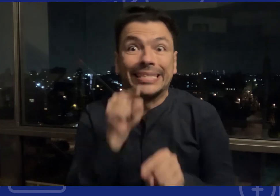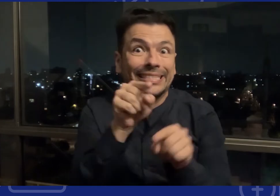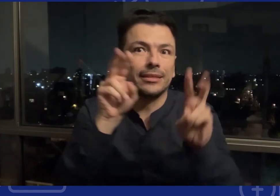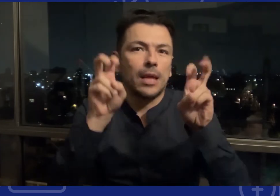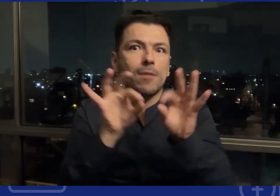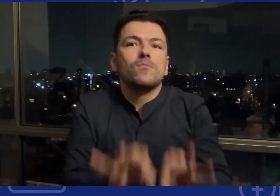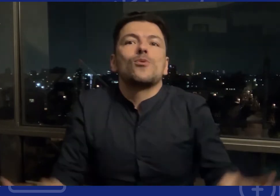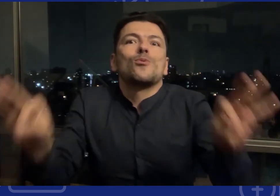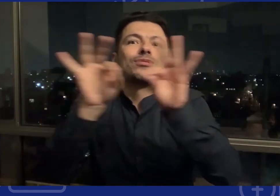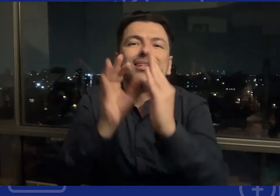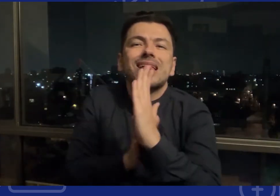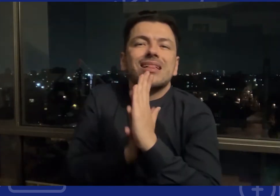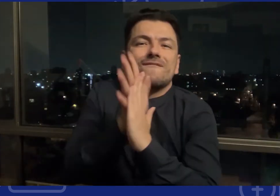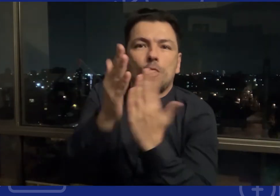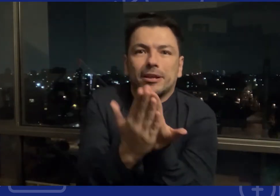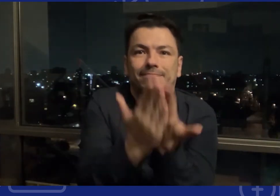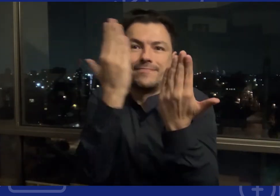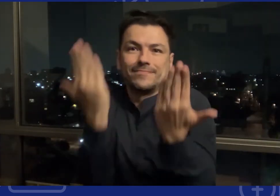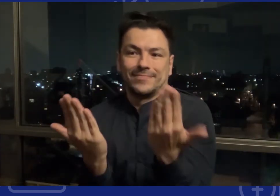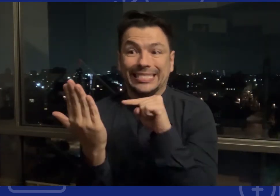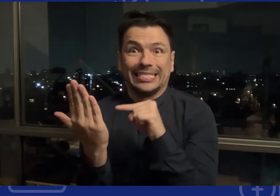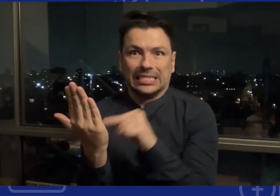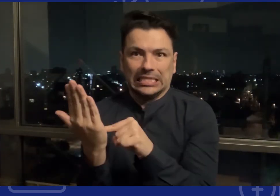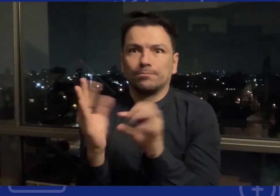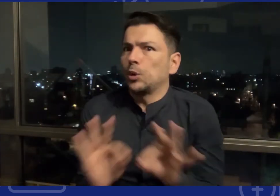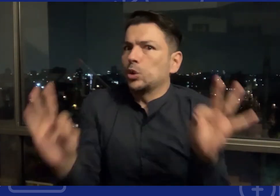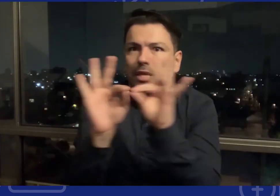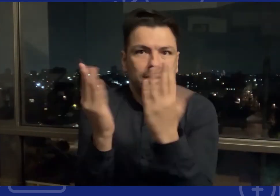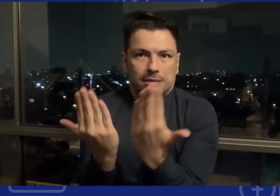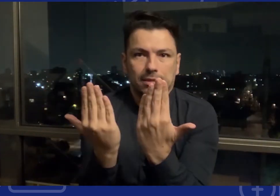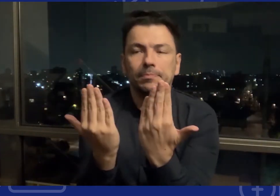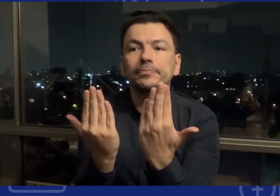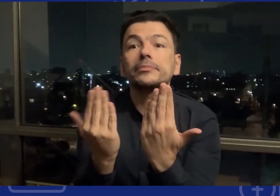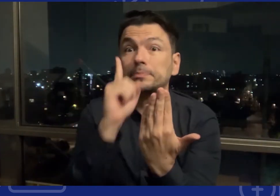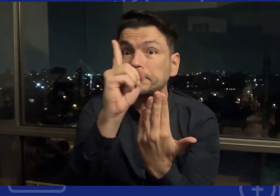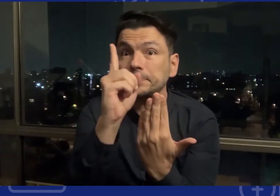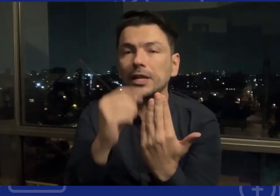cumplan es por esto tan importante el informe sombra y la elaboración del mismo